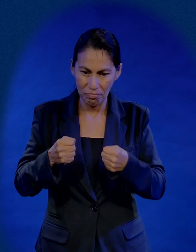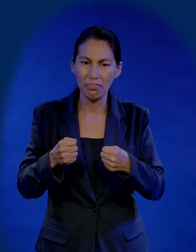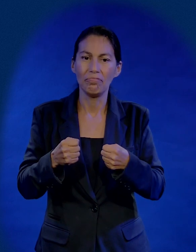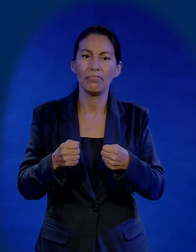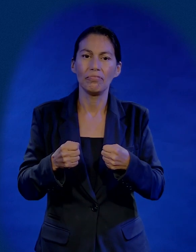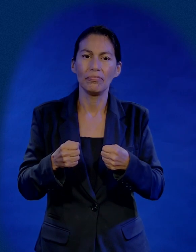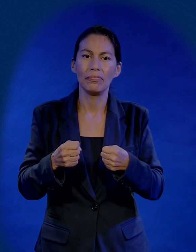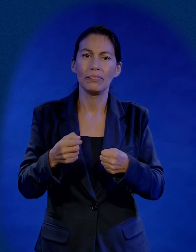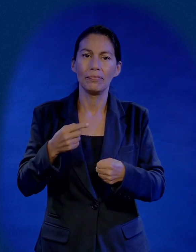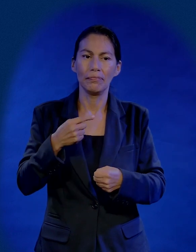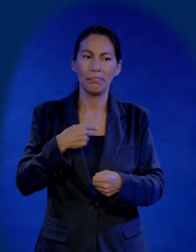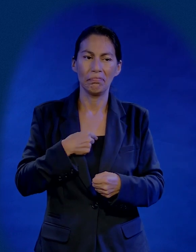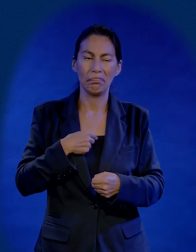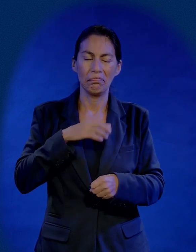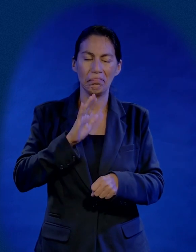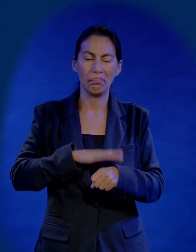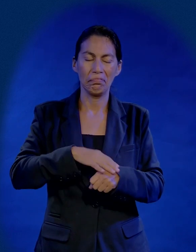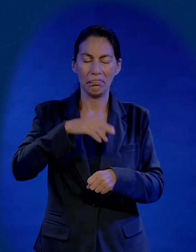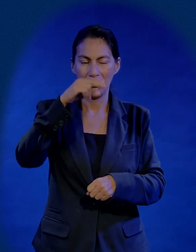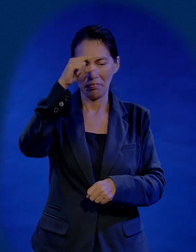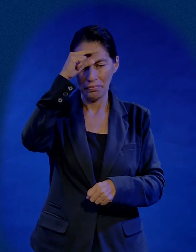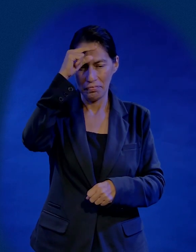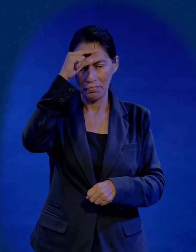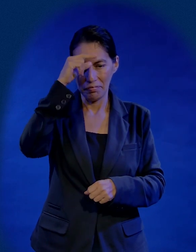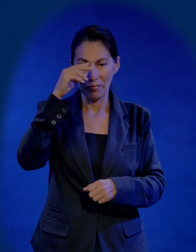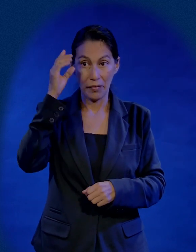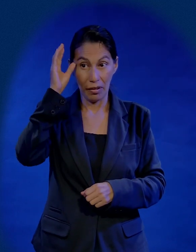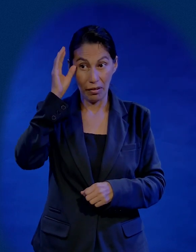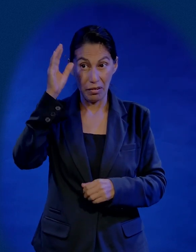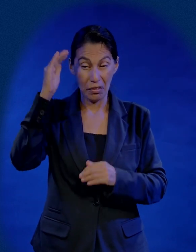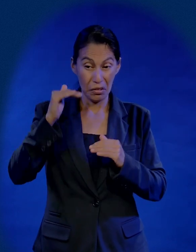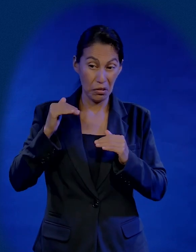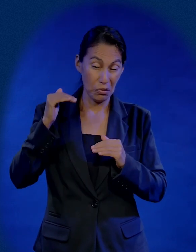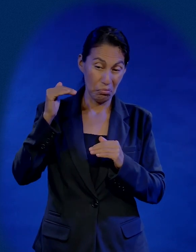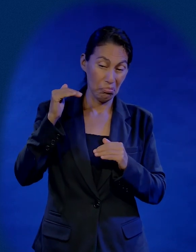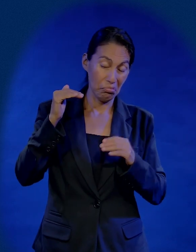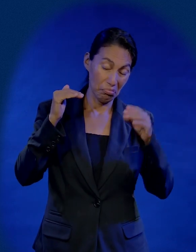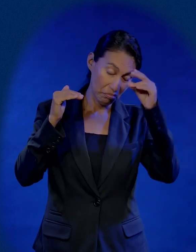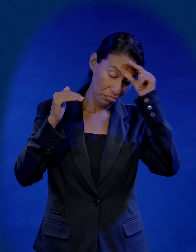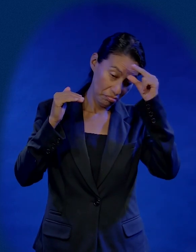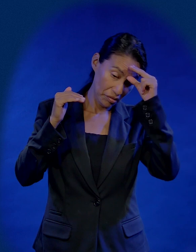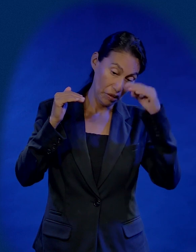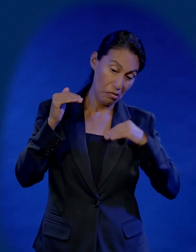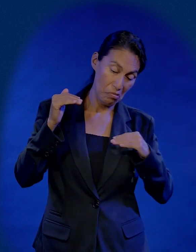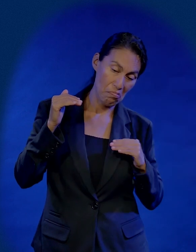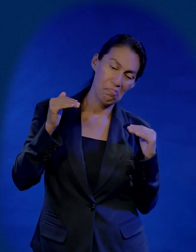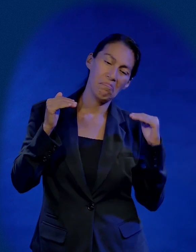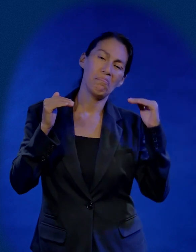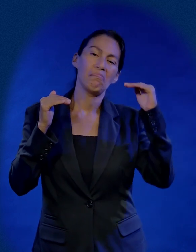pensamiento yo soy más inteligente que Cristo y amigos